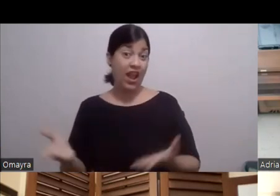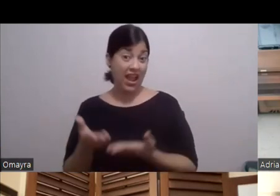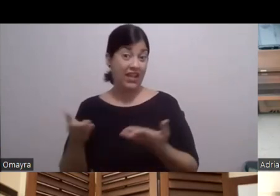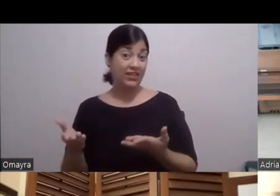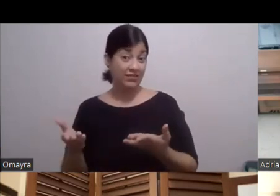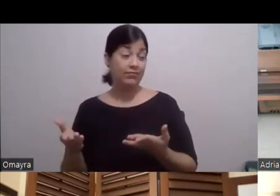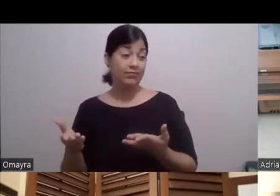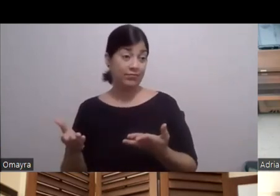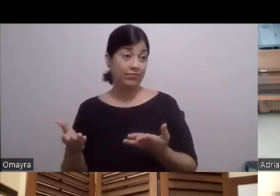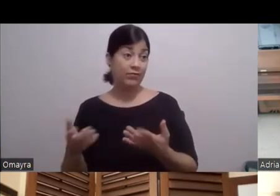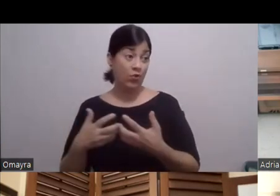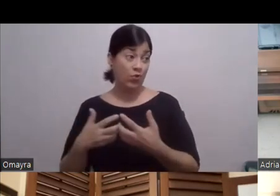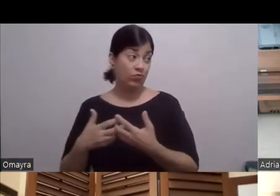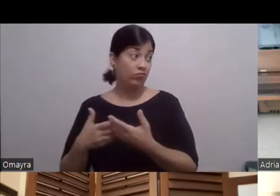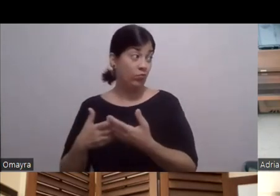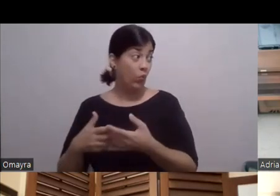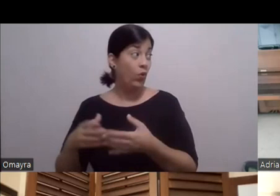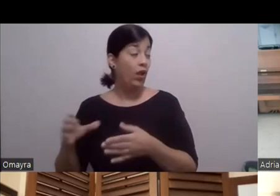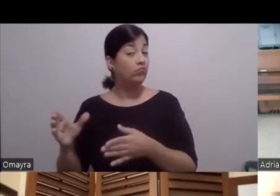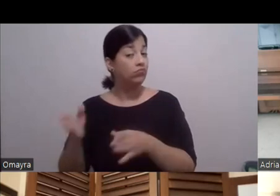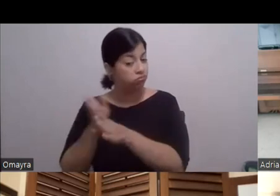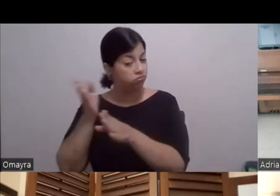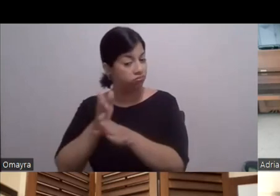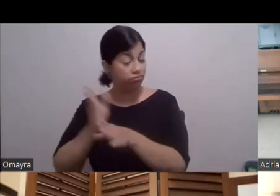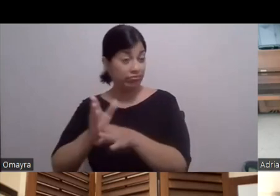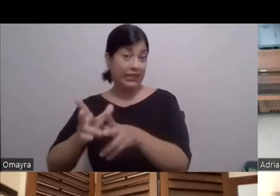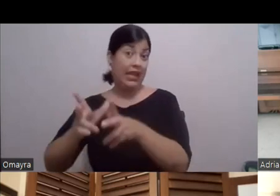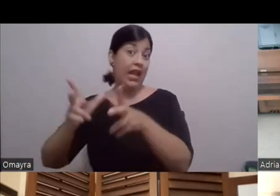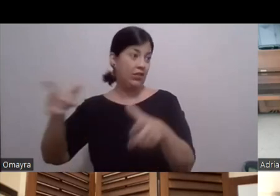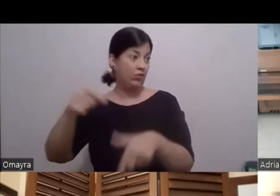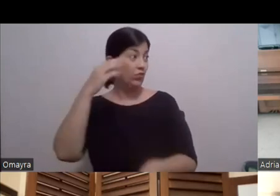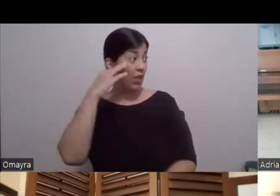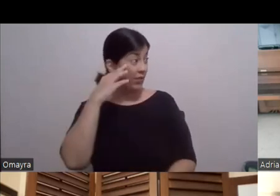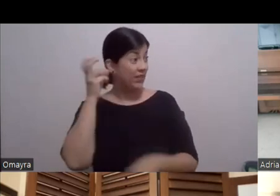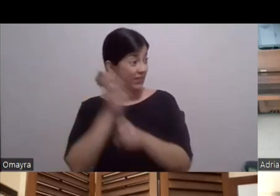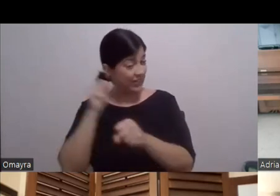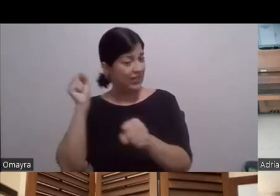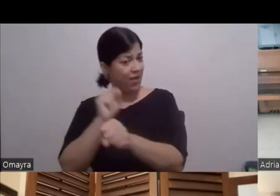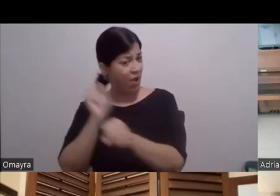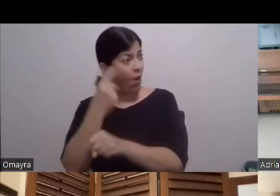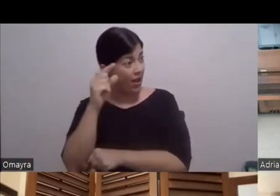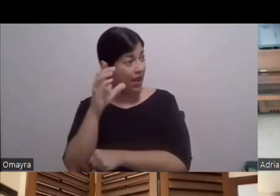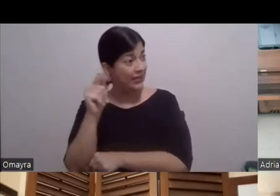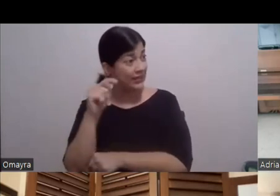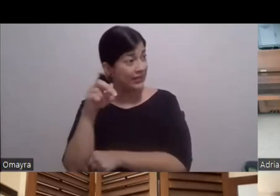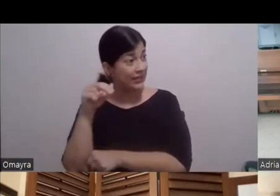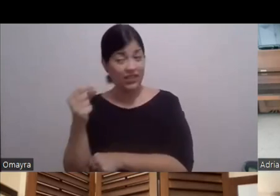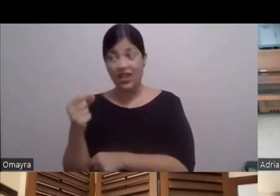Bien grande ¿Sabes? Esto es una industria ¿Tú no estás visto Lo que es todo el trabajo Que estás pasando Para casting Yo sí está bien Porque no me conocen Pero ahora que yo Entra a